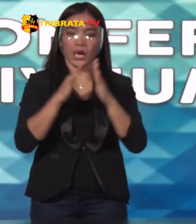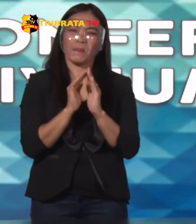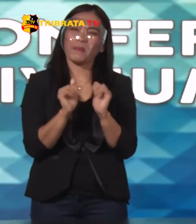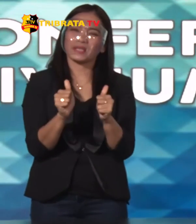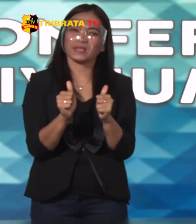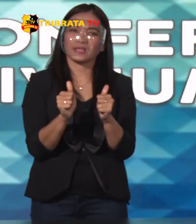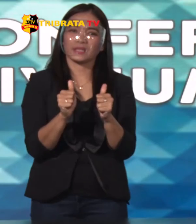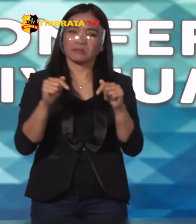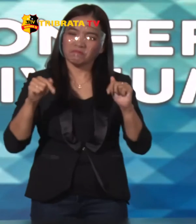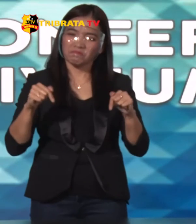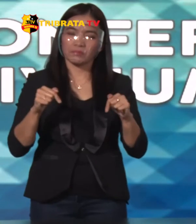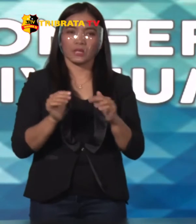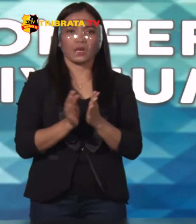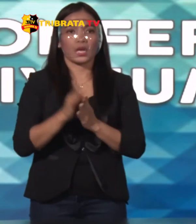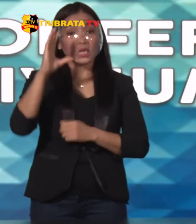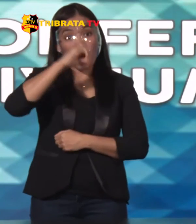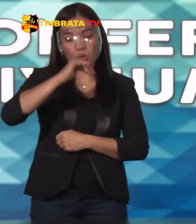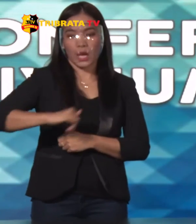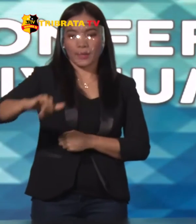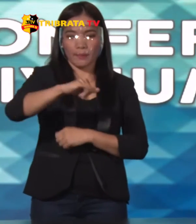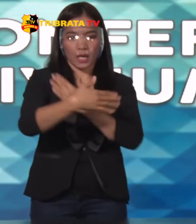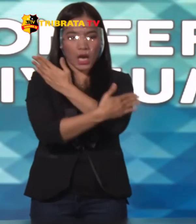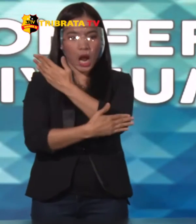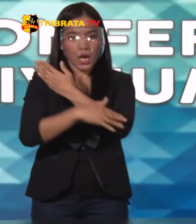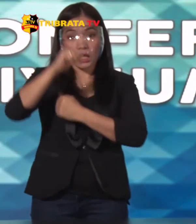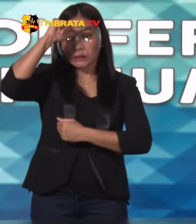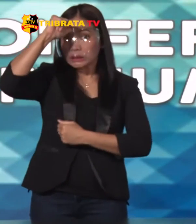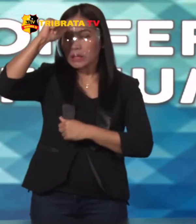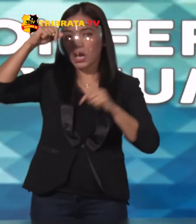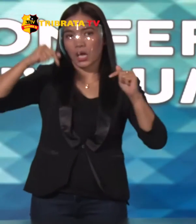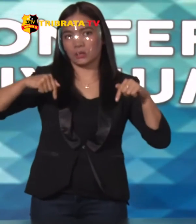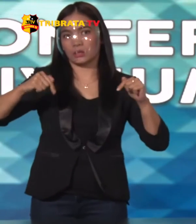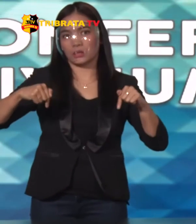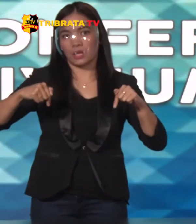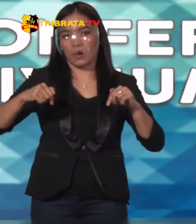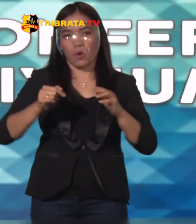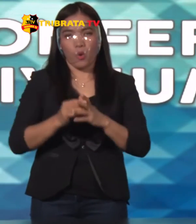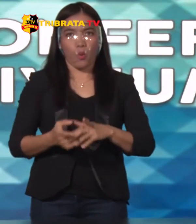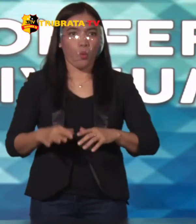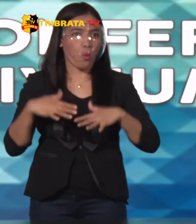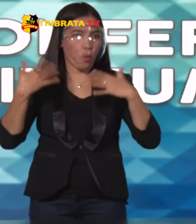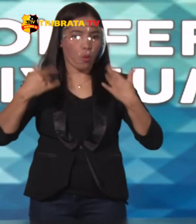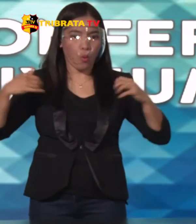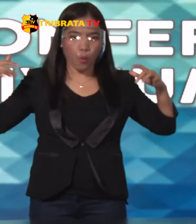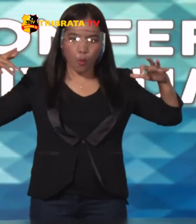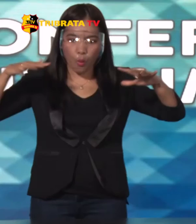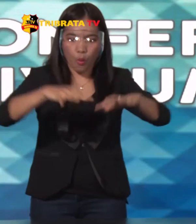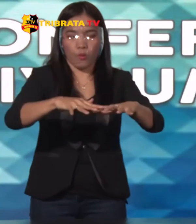Sehingga kita Ketua bersama Di India sekarang Sedang mengalami Tsunami COVID